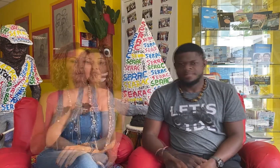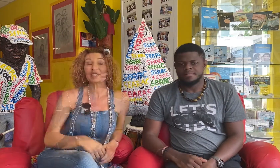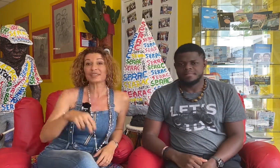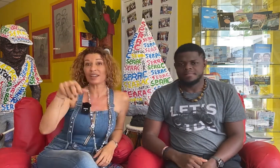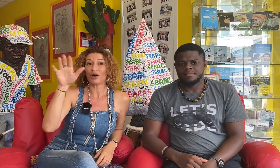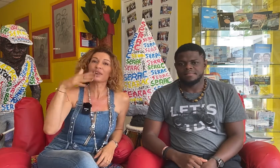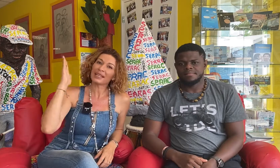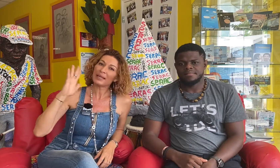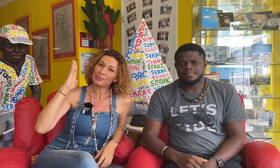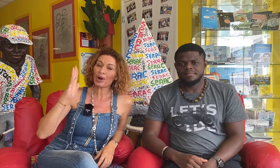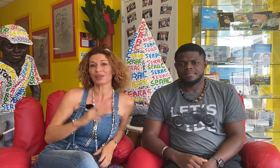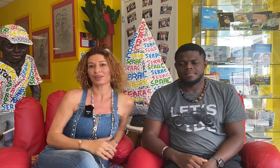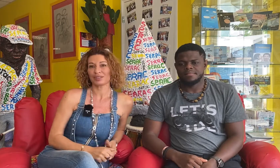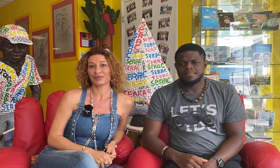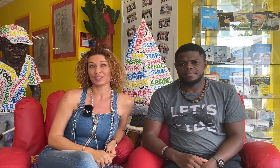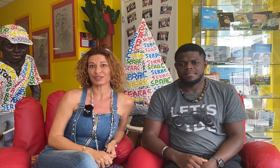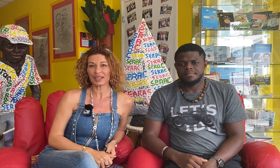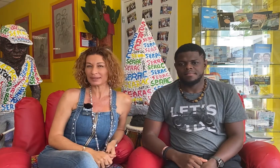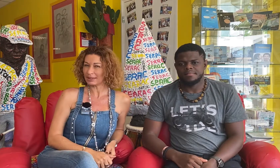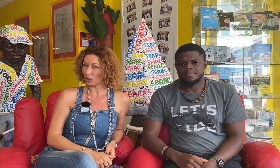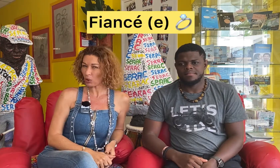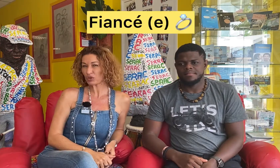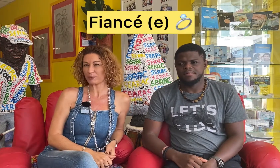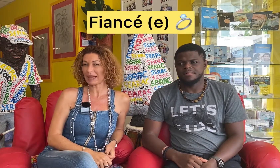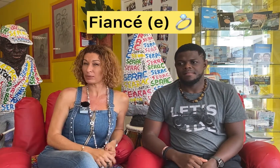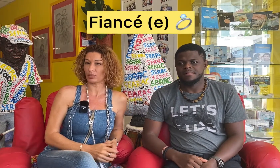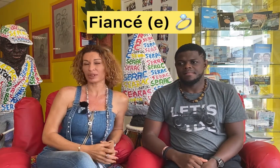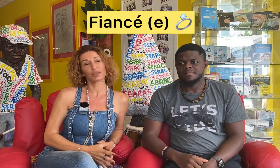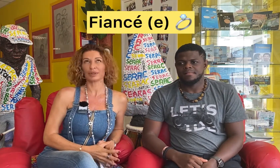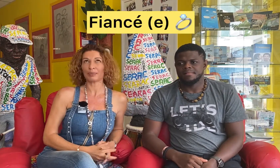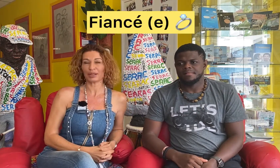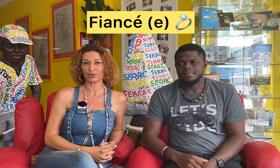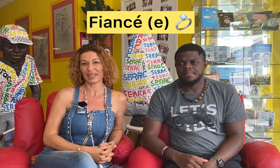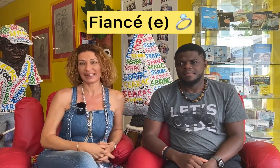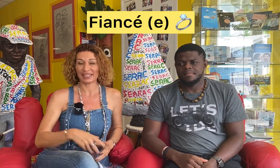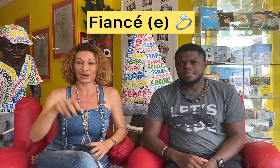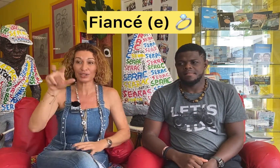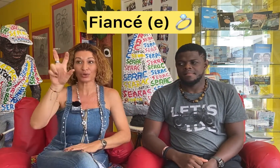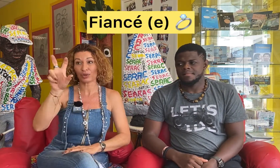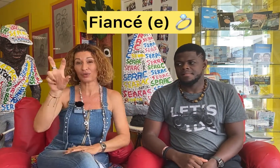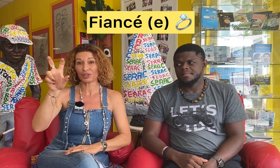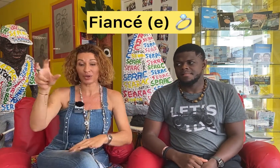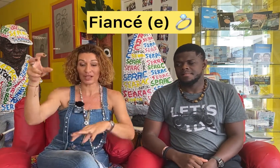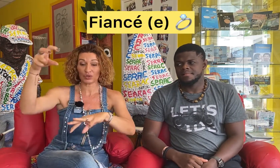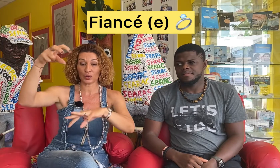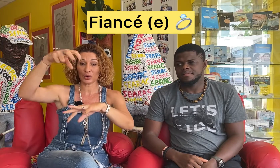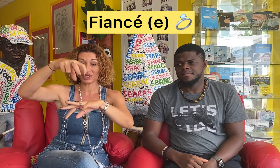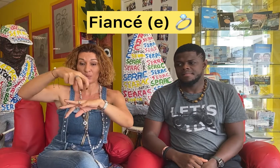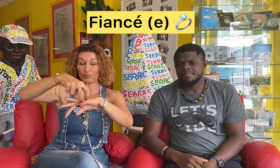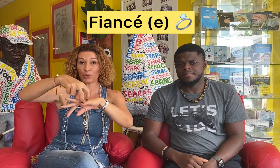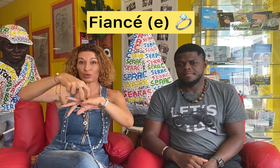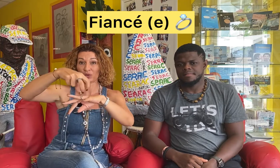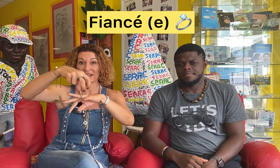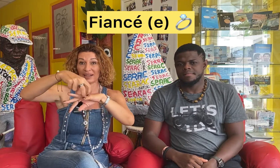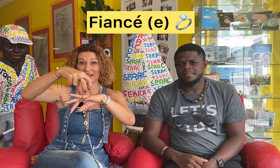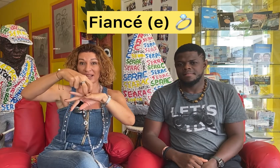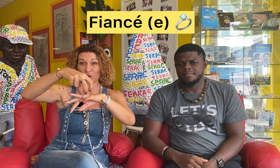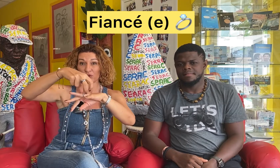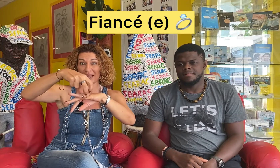En fait, l'époque, des fiançailles, c'était une grosse bague pour montrer qu'on appartenait à quelqu'un. Donc, configuration et on pose la grosse bague.